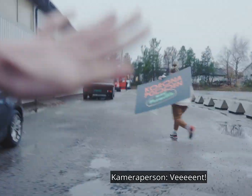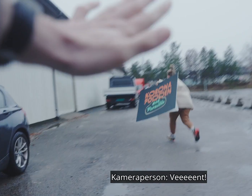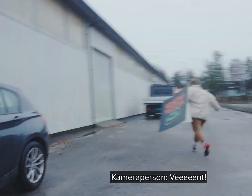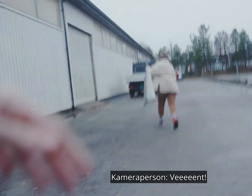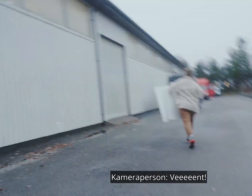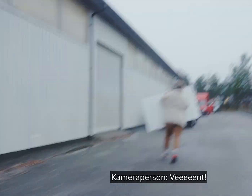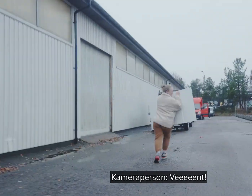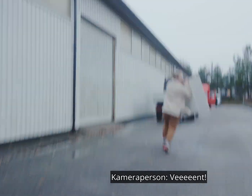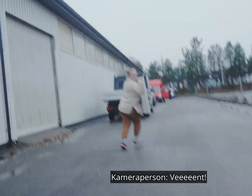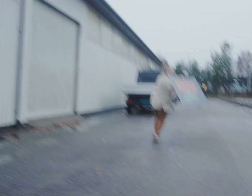Vent! Vent!